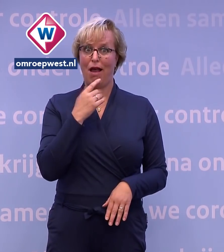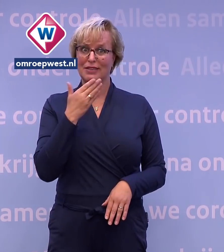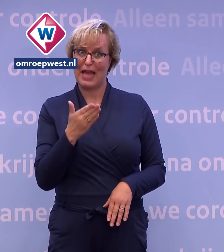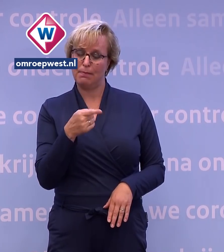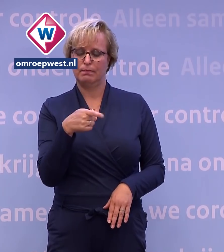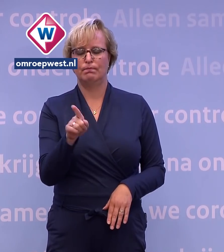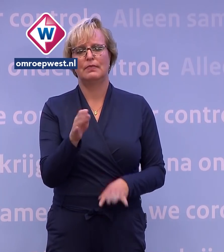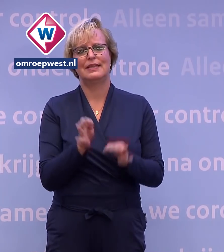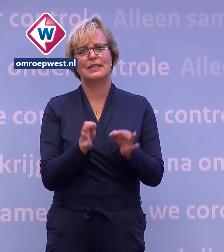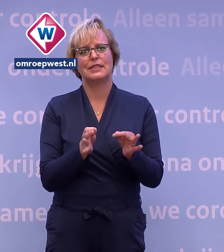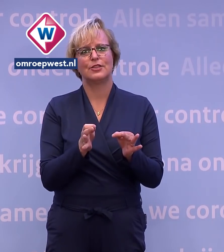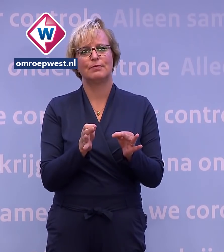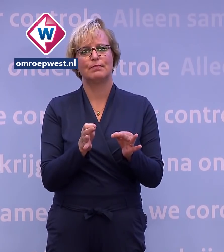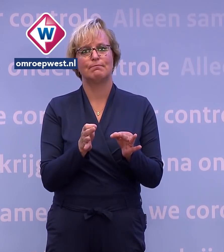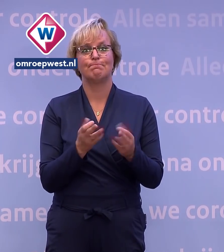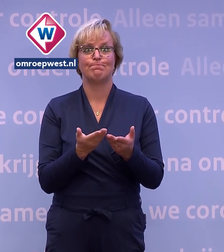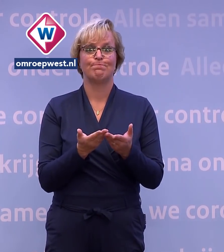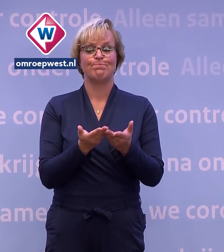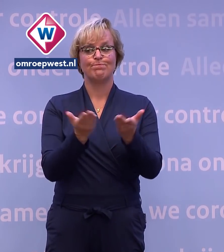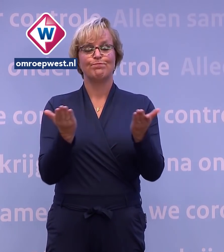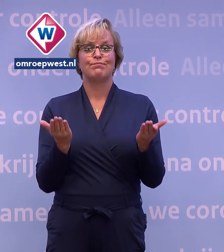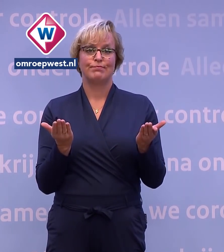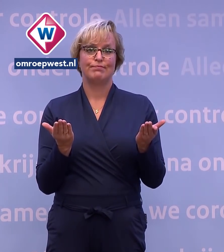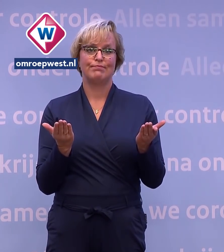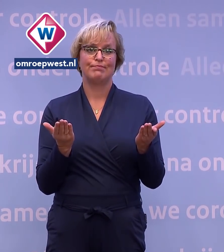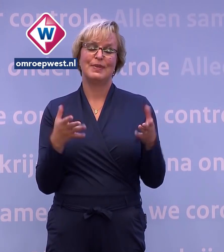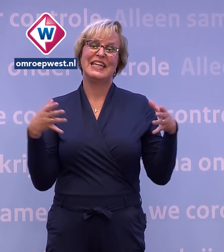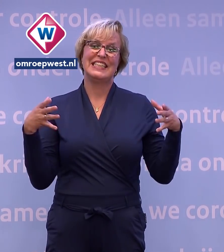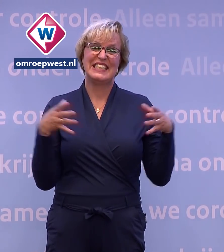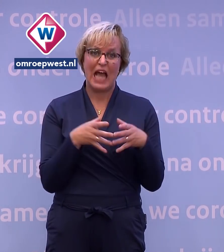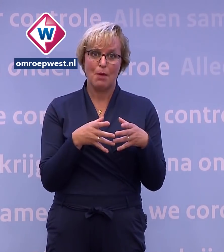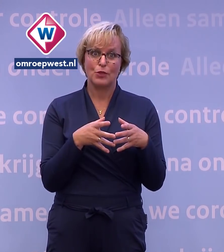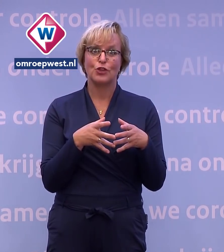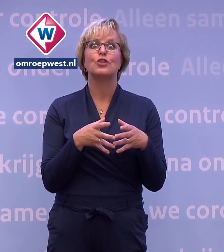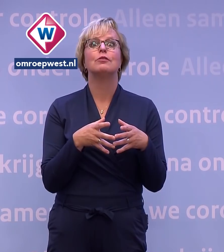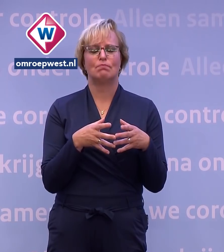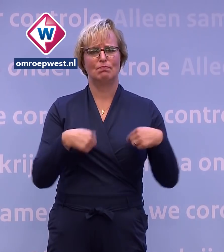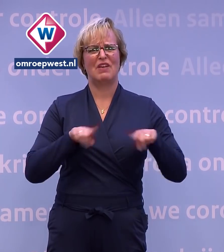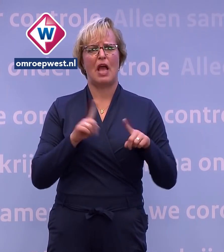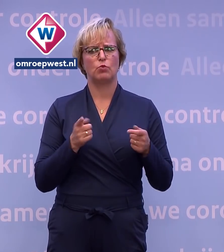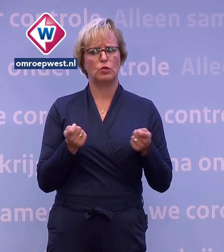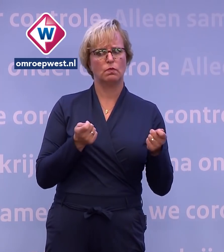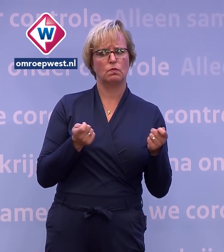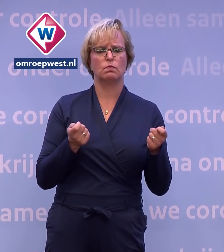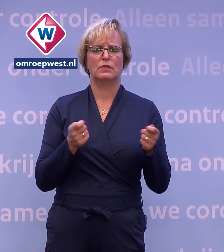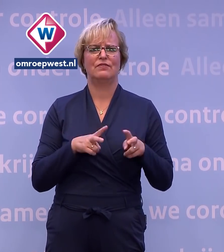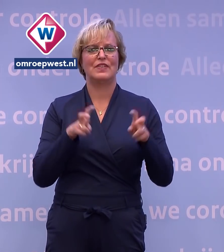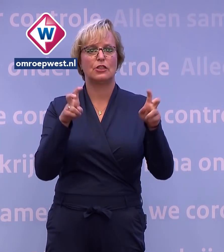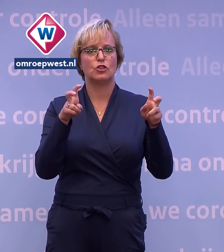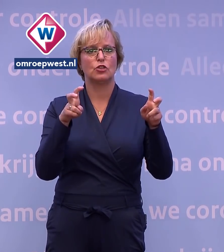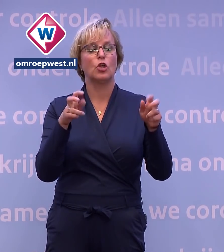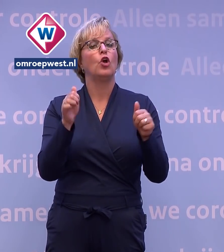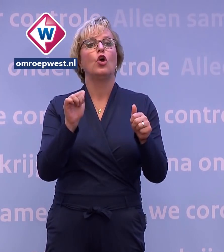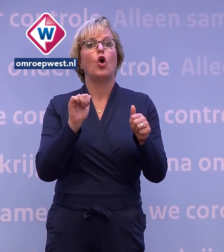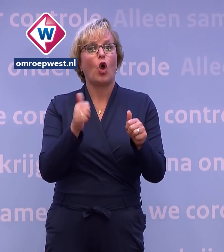testen. Beste mensen, we hebben samen het virus in de tang te houden om te voorkomen dat het